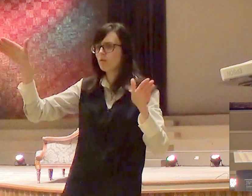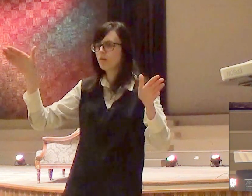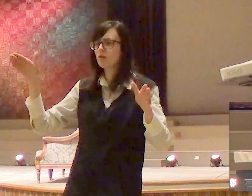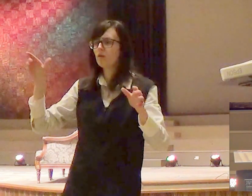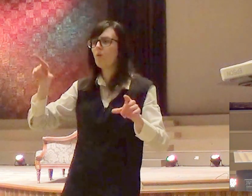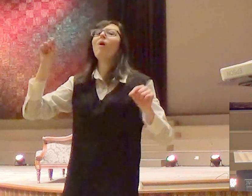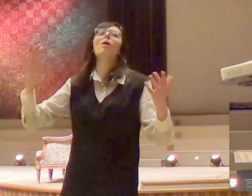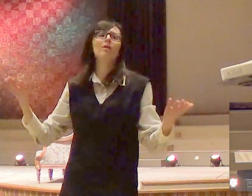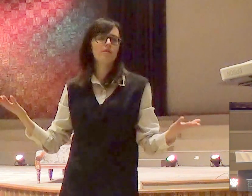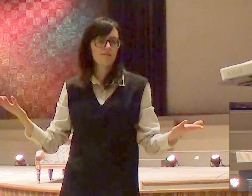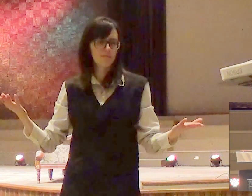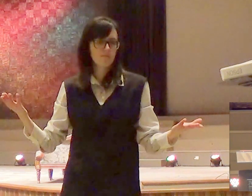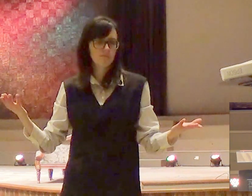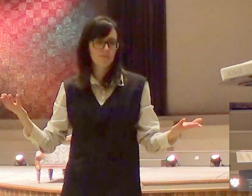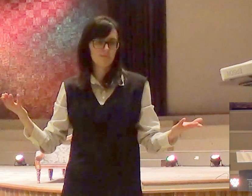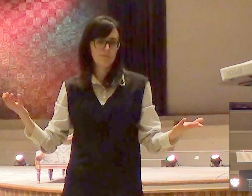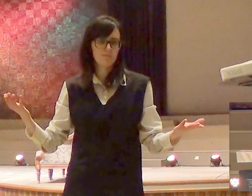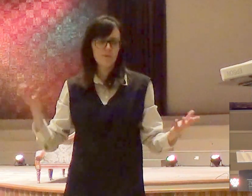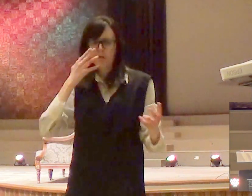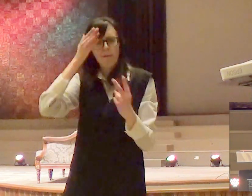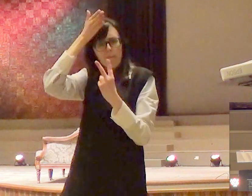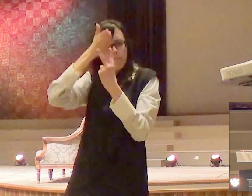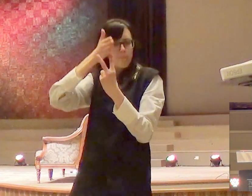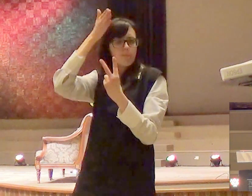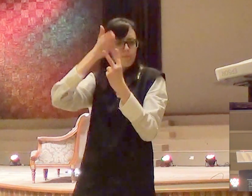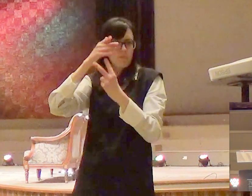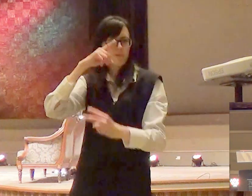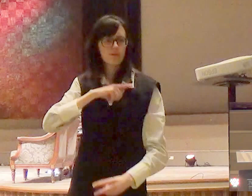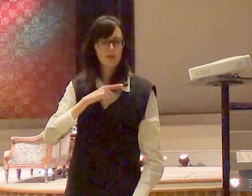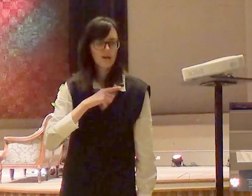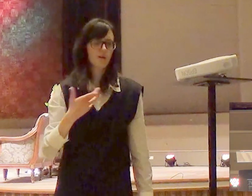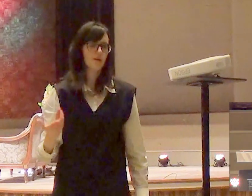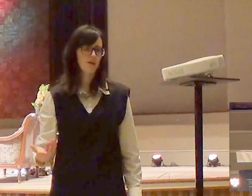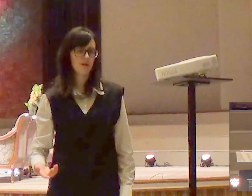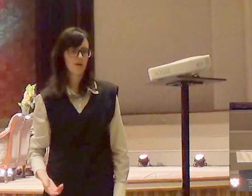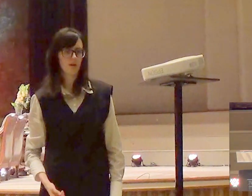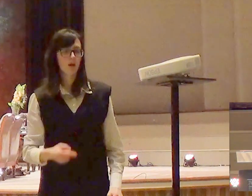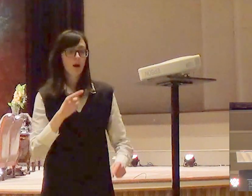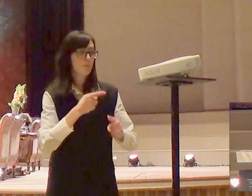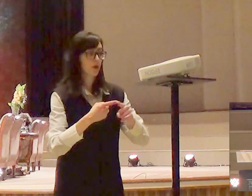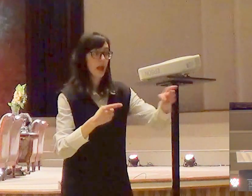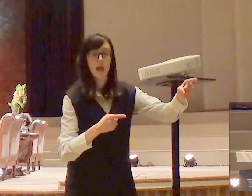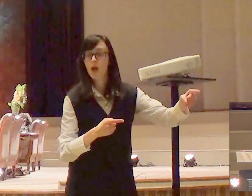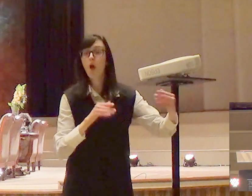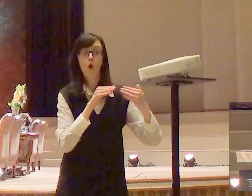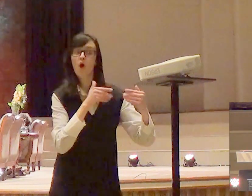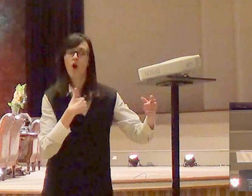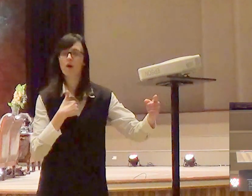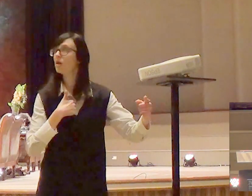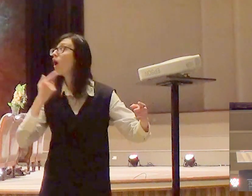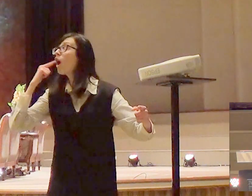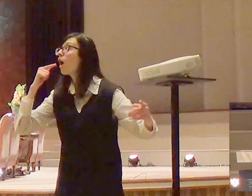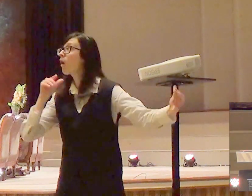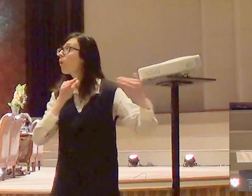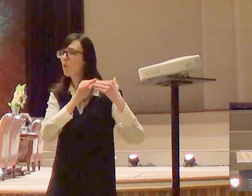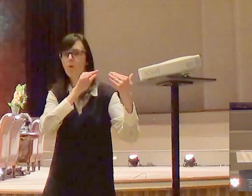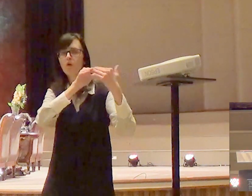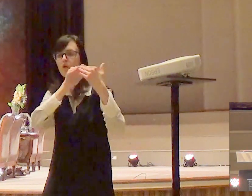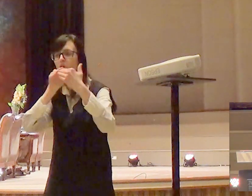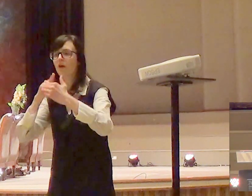E, afinal de contas, eu estou sendo apoiado por Adler, eu estou sendo apoiado por, e aí vem o nome dos filósofos todos desse